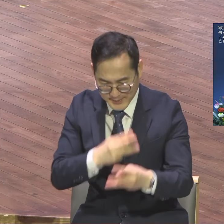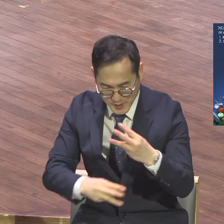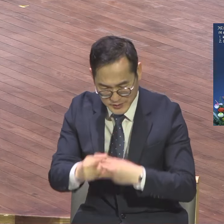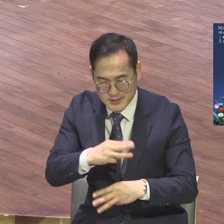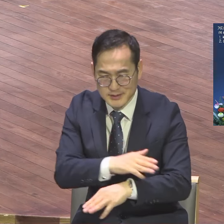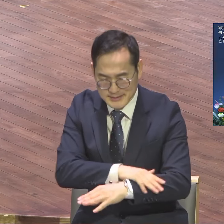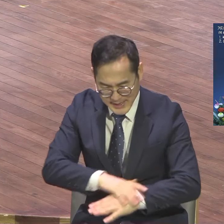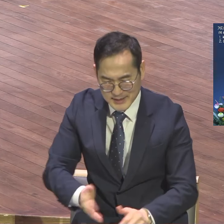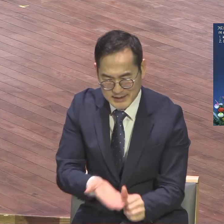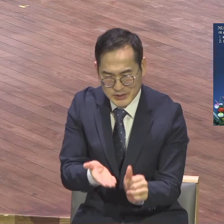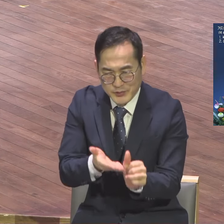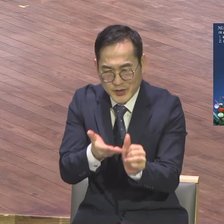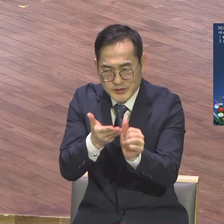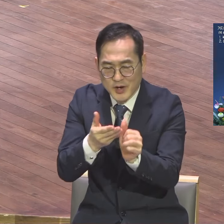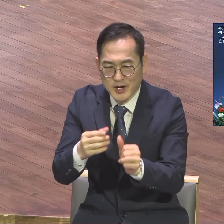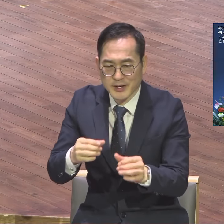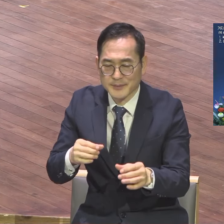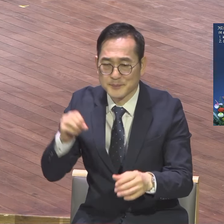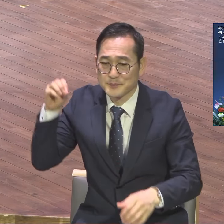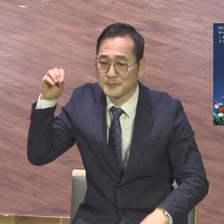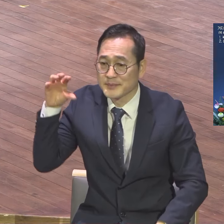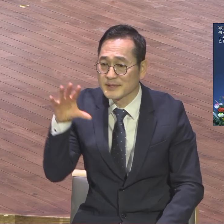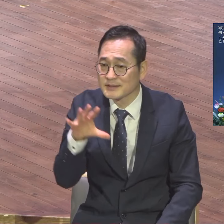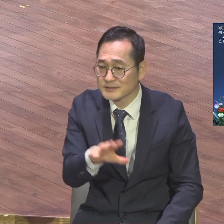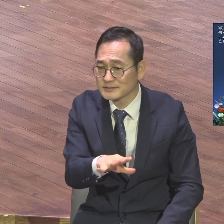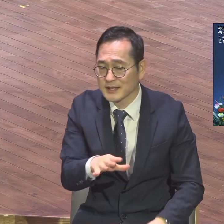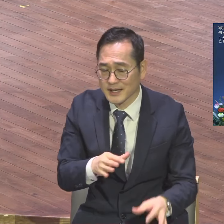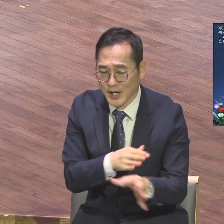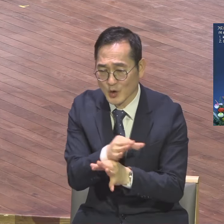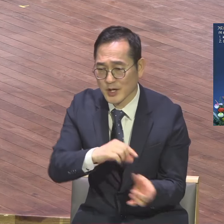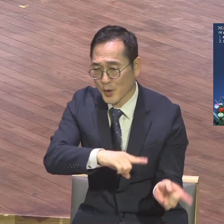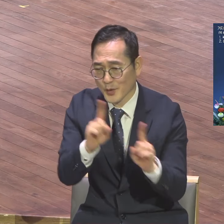좁사삭 어떤 시인이 이런 표현을 했습니다